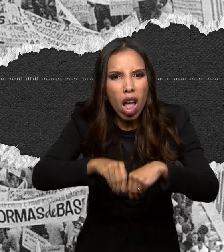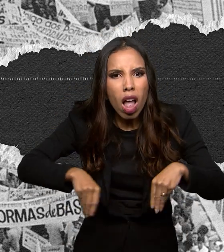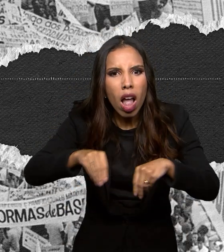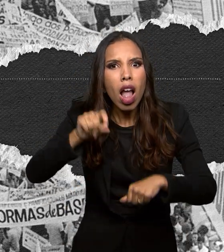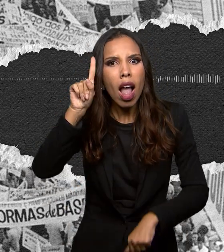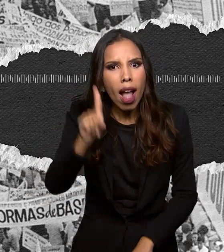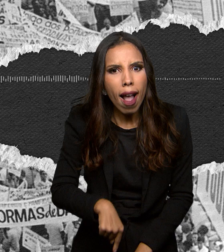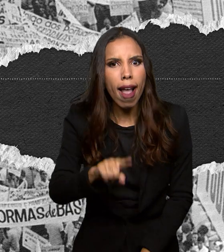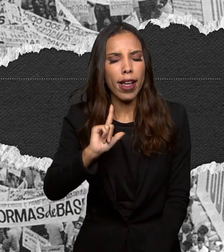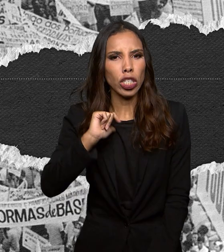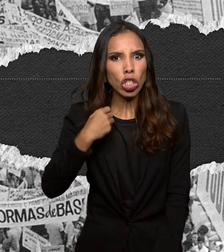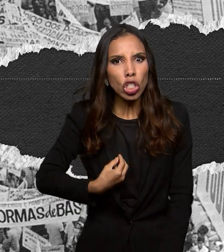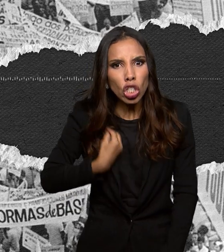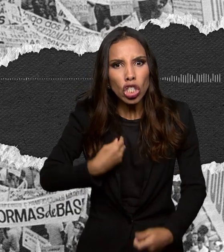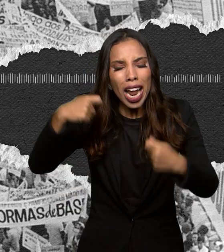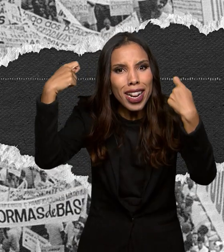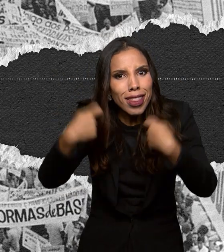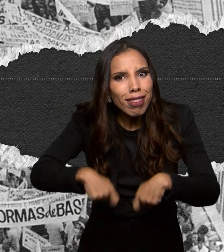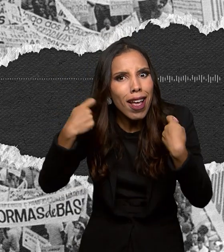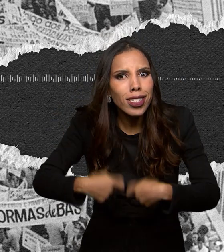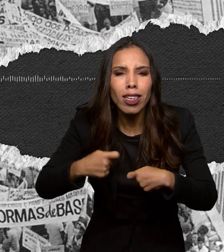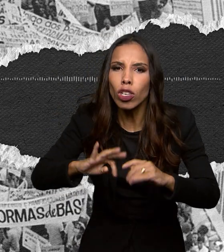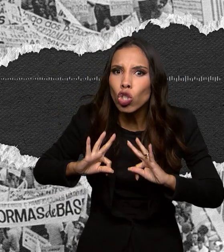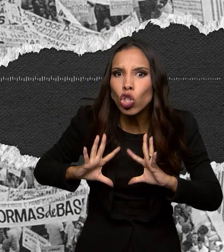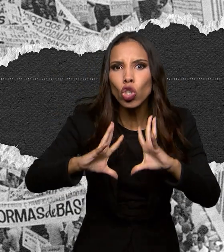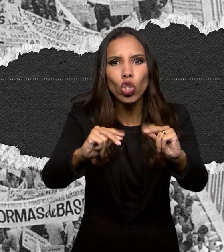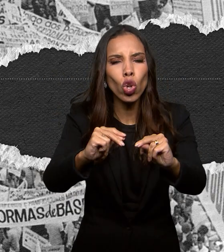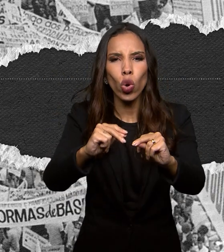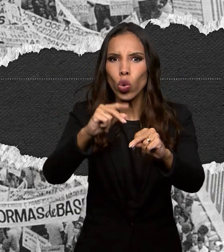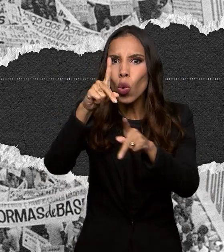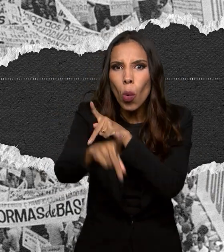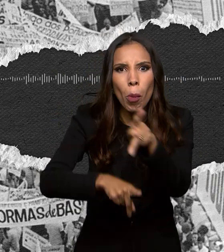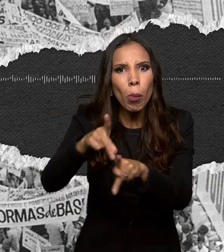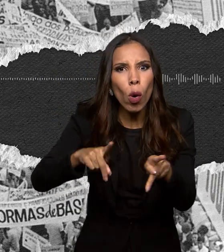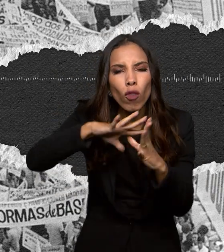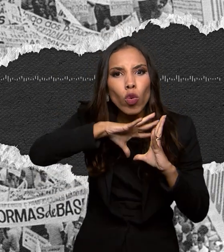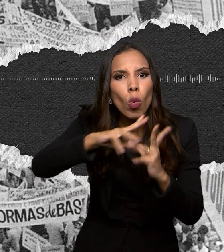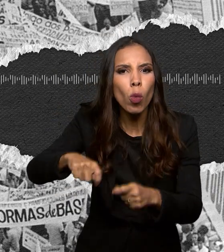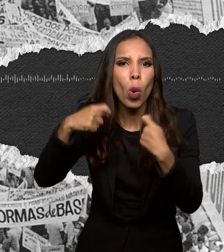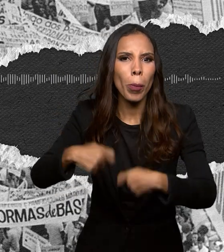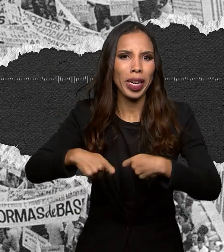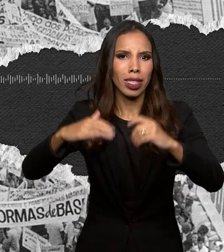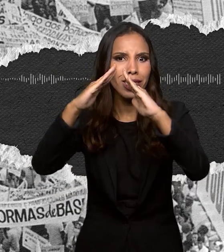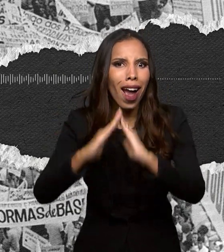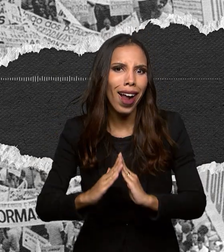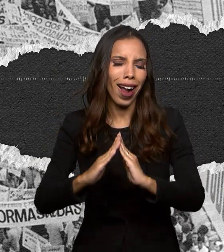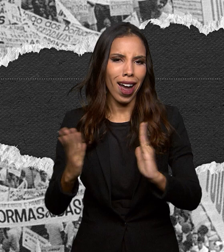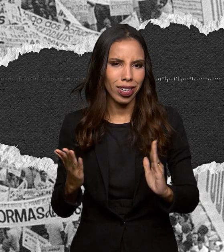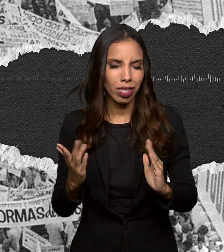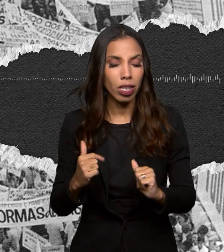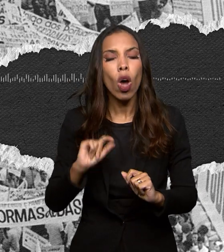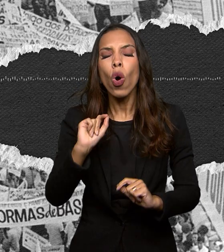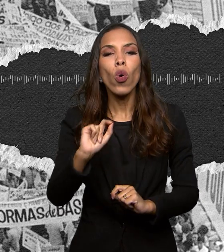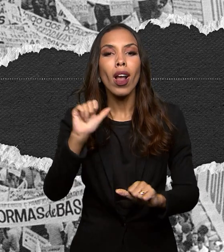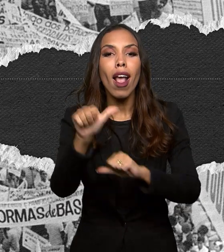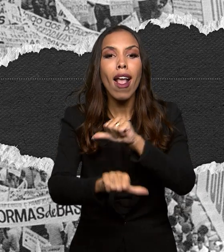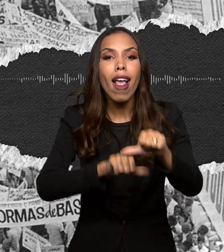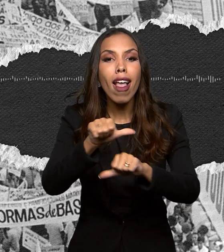necessidade de todos os povos do mundo. A reforma eleitoral dava, na prática, o poder do voto para os